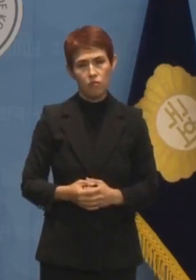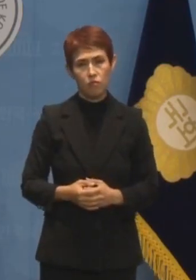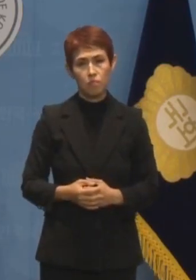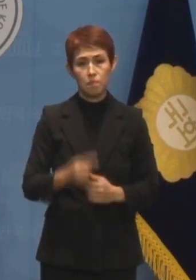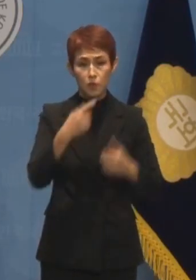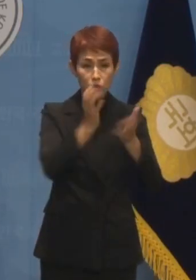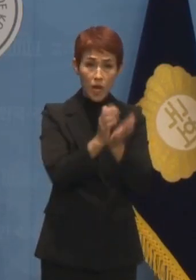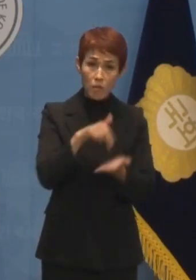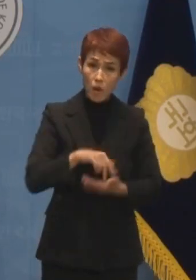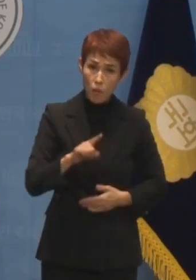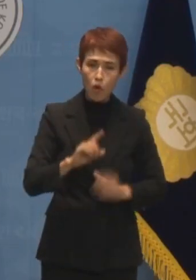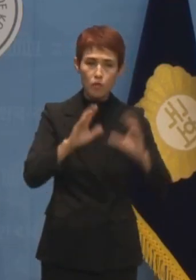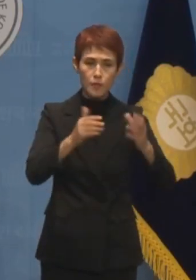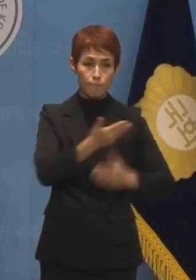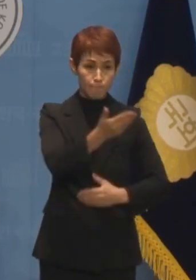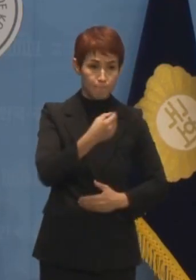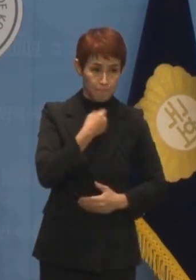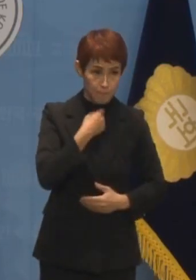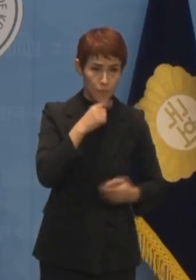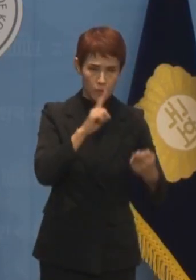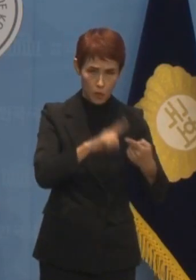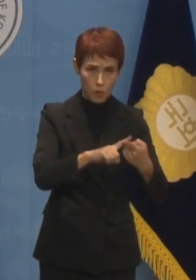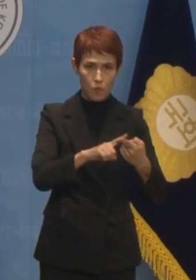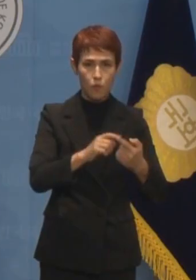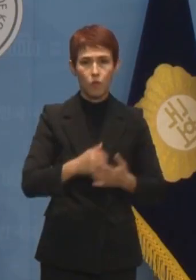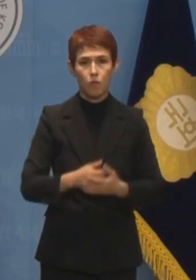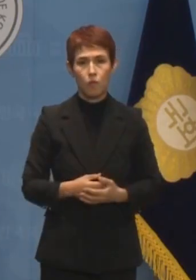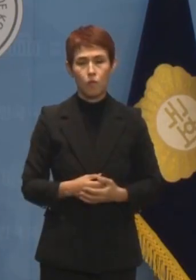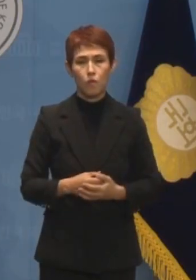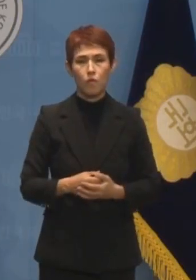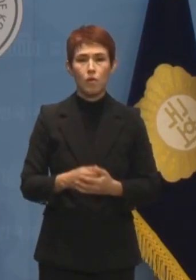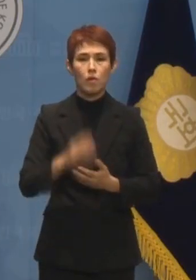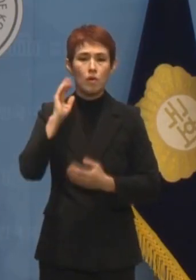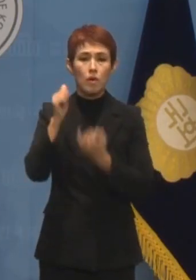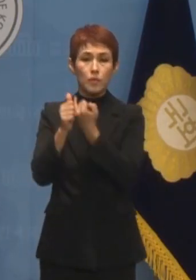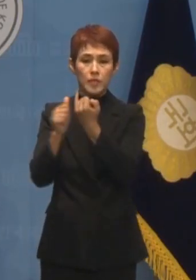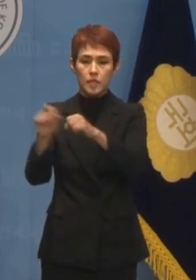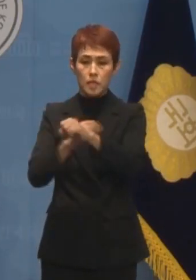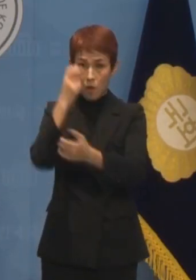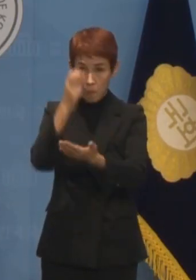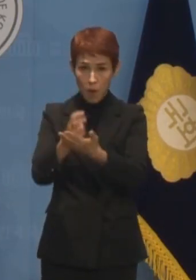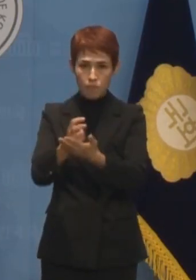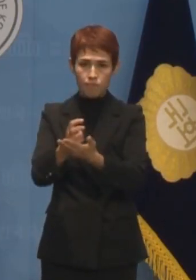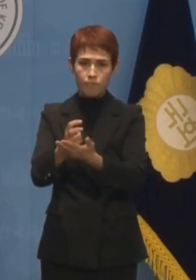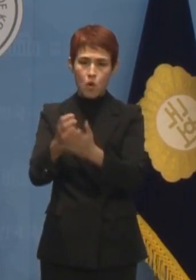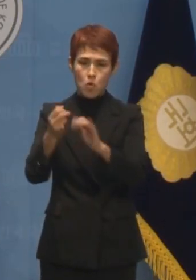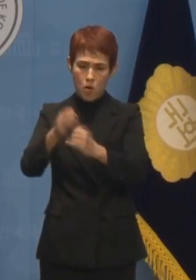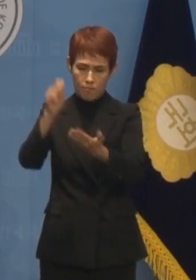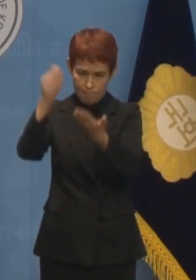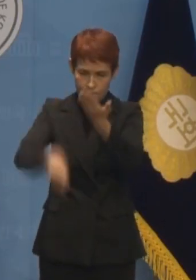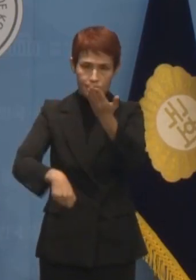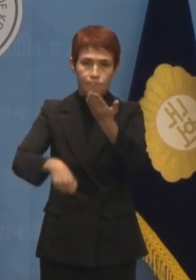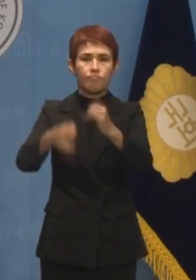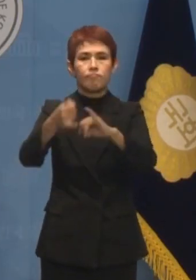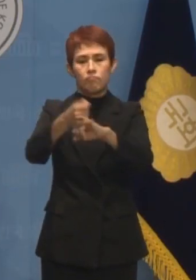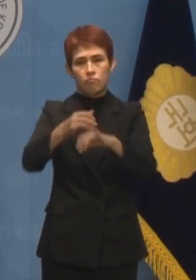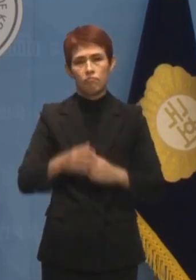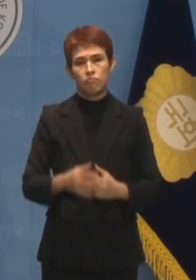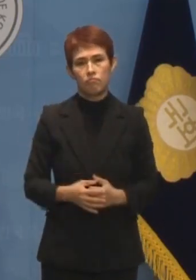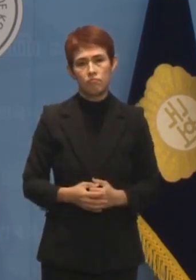민주당은 국민의 뜻을 받들어 지난주 발의한 김건희 특검법을 반드시 관철시키겠습니다.